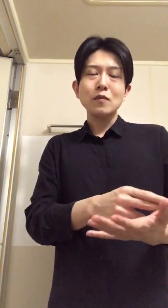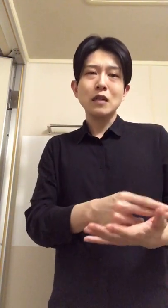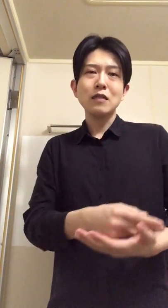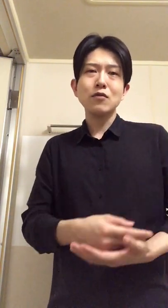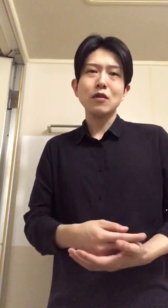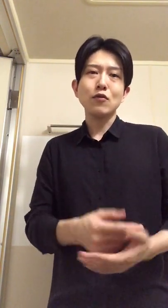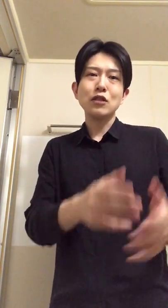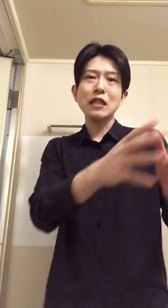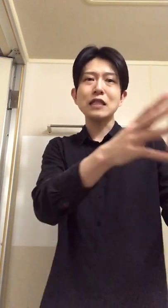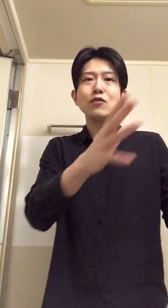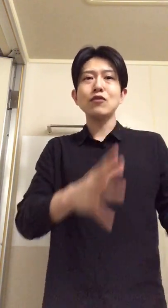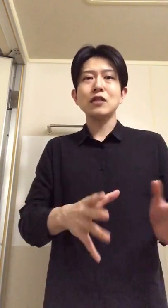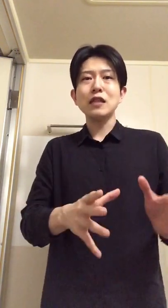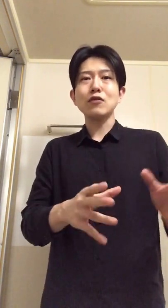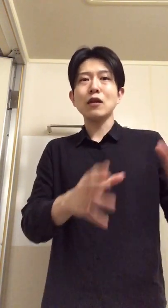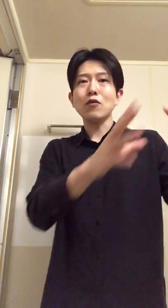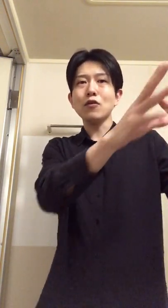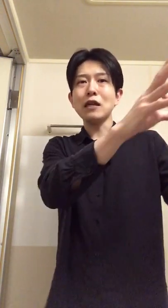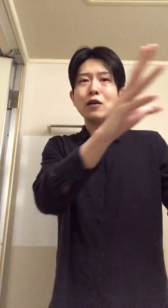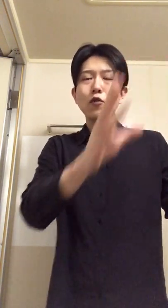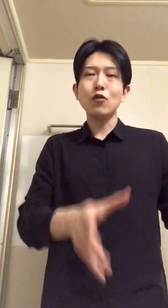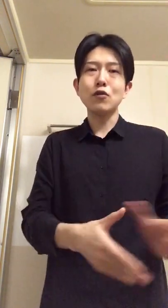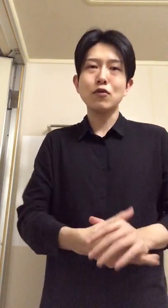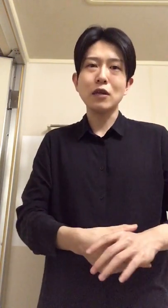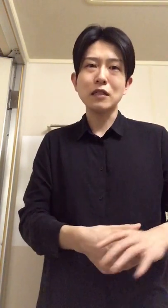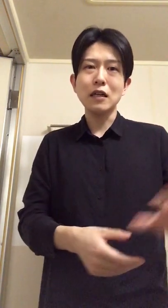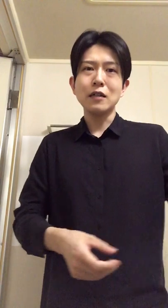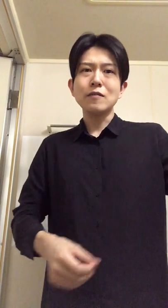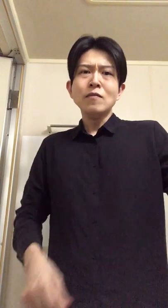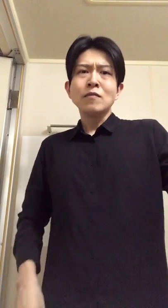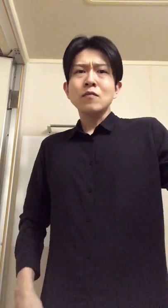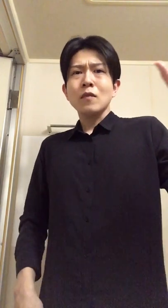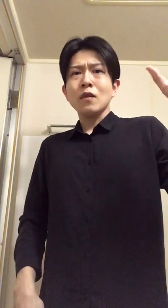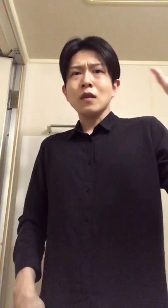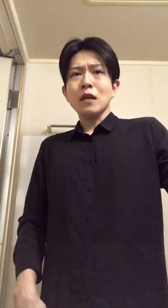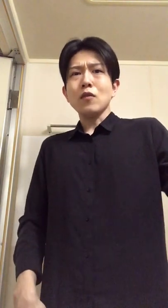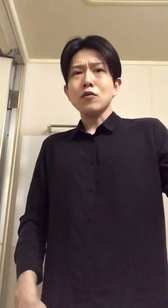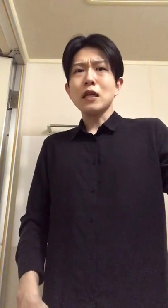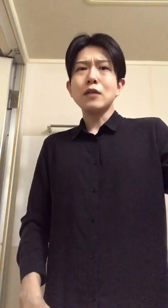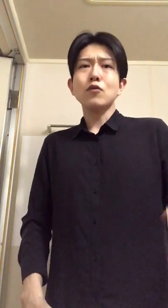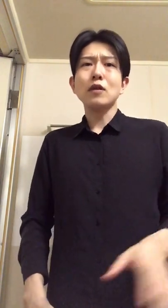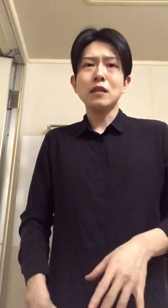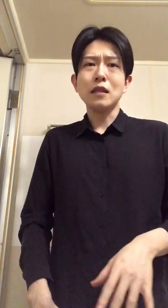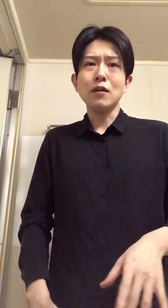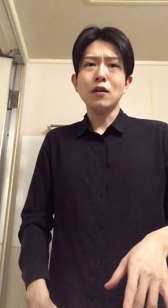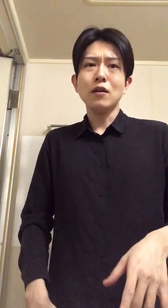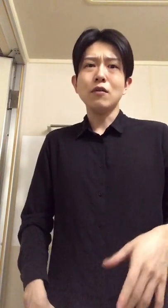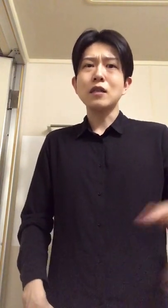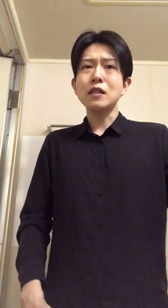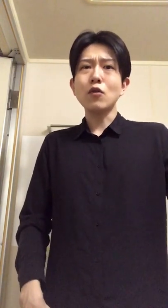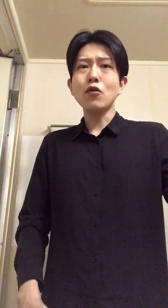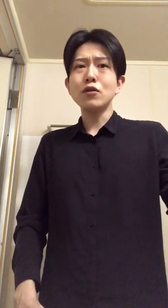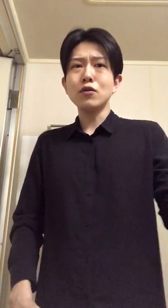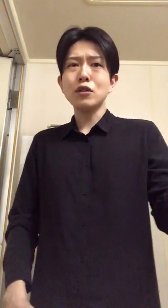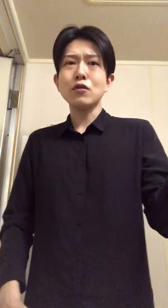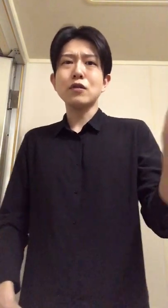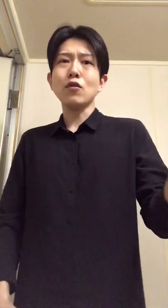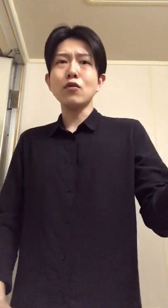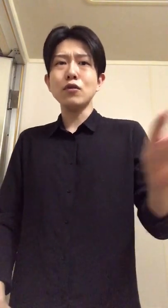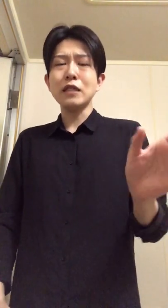なんつうんだこうチラシというチラシとかこうなんか広告とかさなんかこうサイトとかでさ私はこういう人ですこういう風